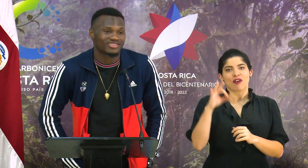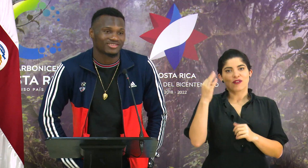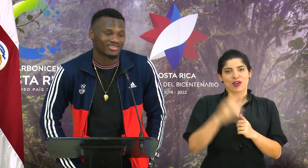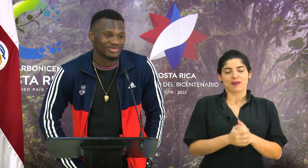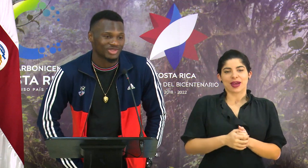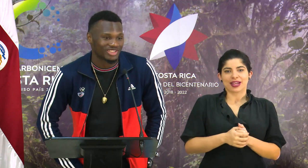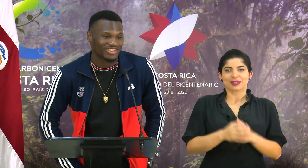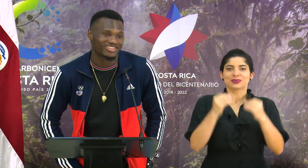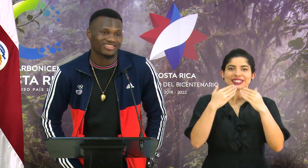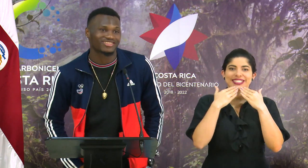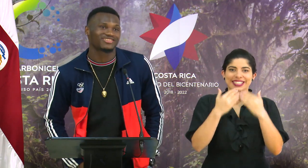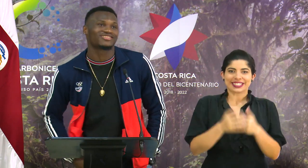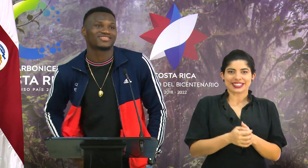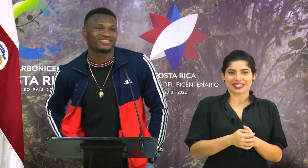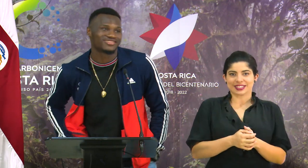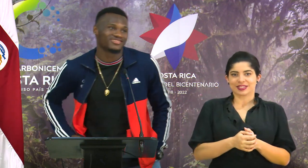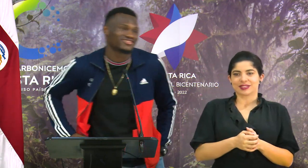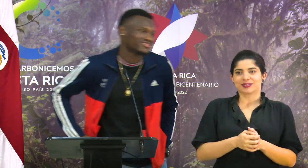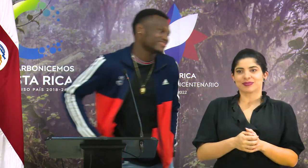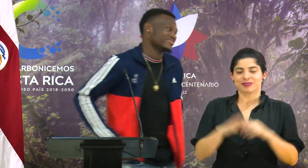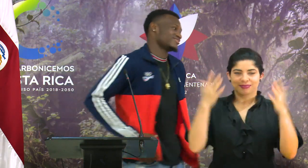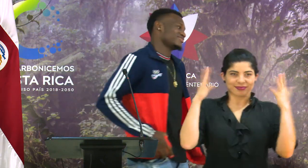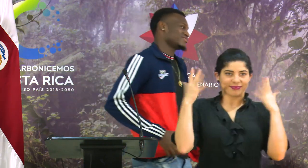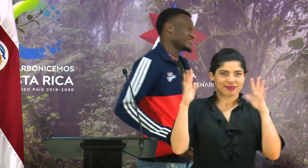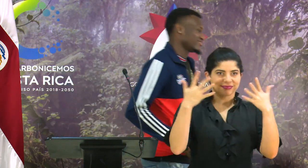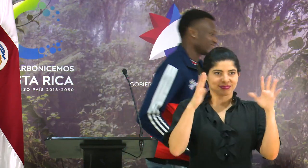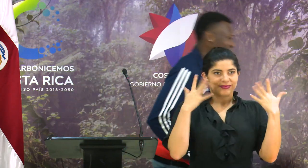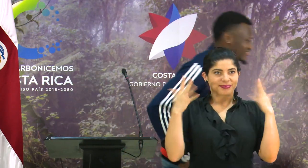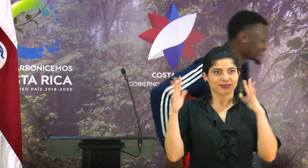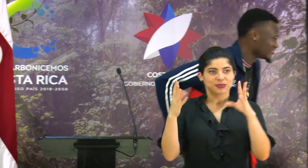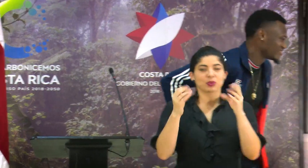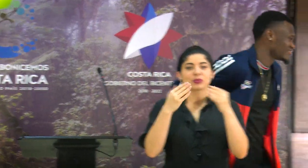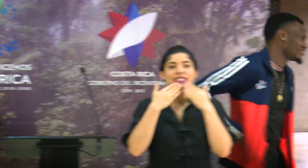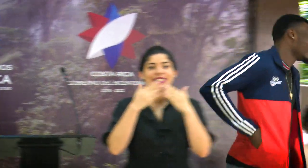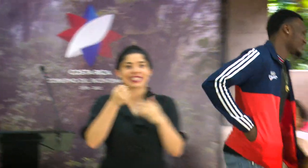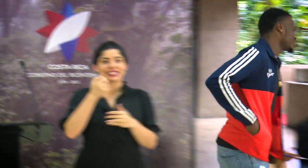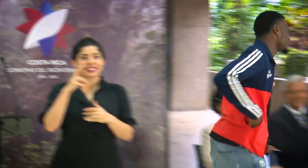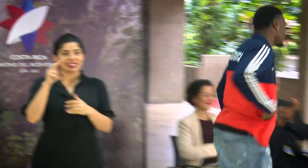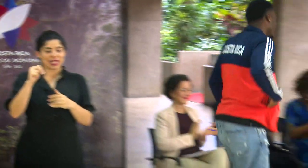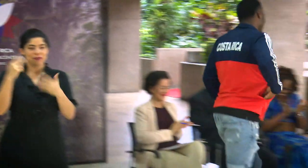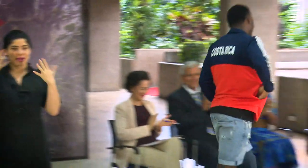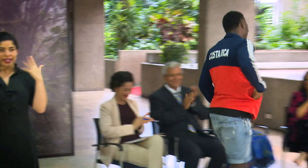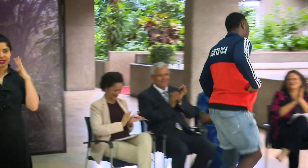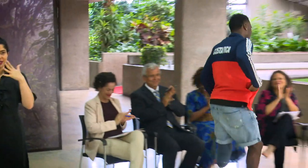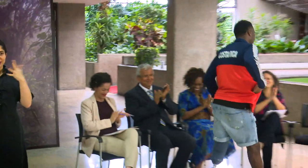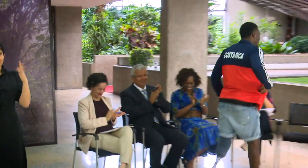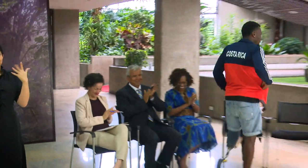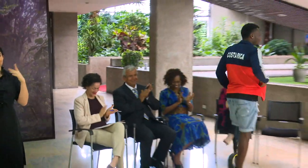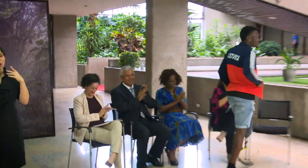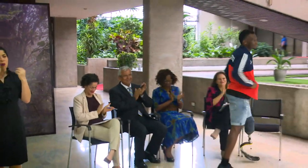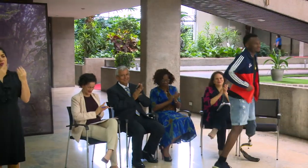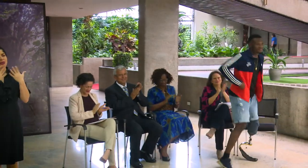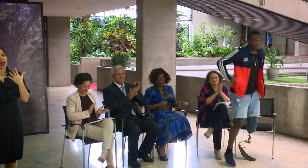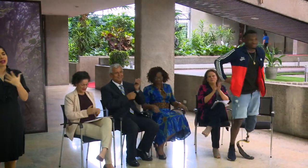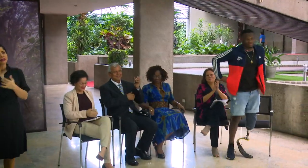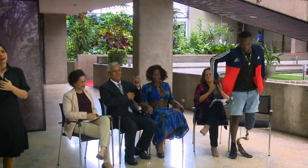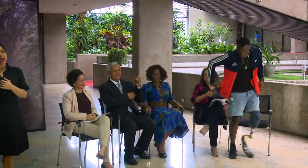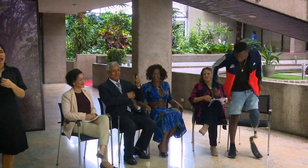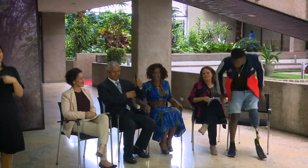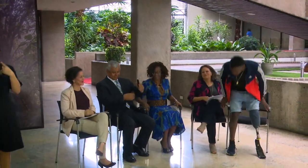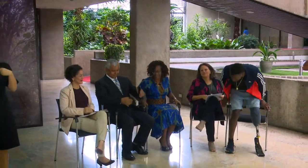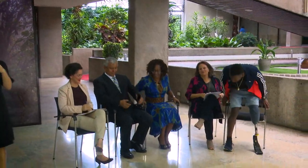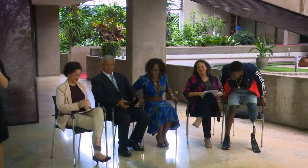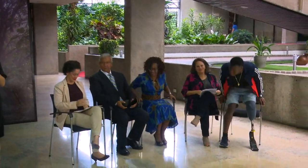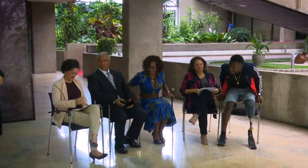manera y muchas gracias. Muchísimas gracias Sherman por llenarnos de tanta esperanza y que te vaya muy